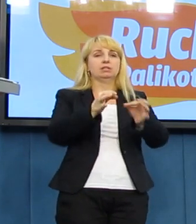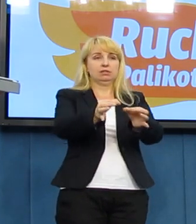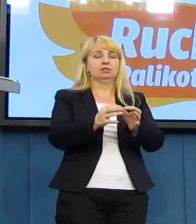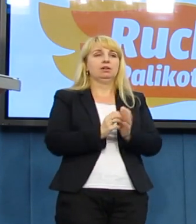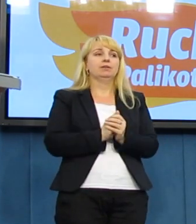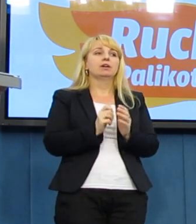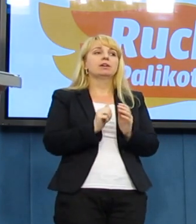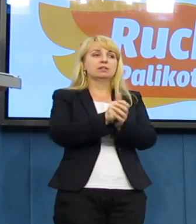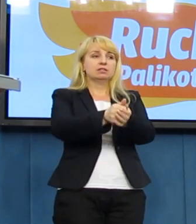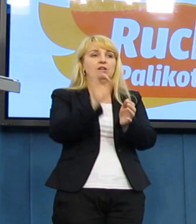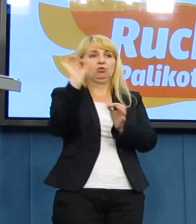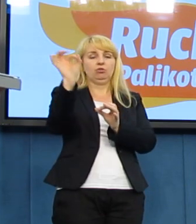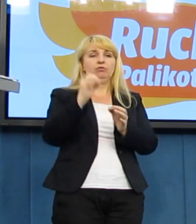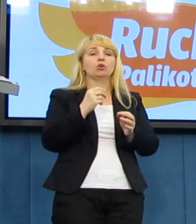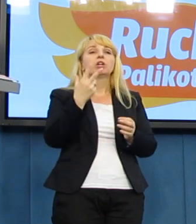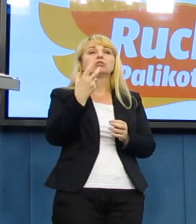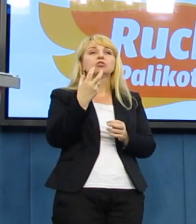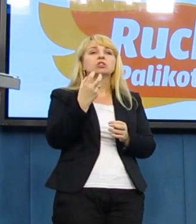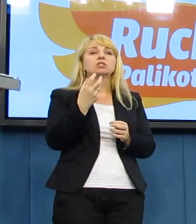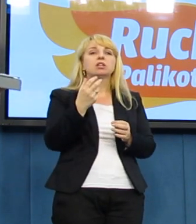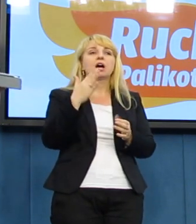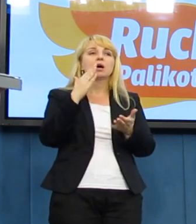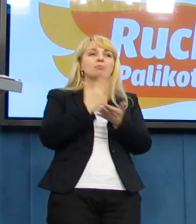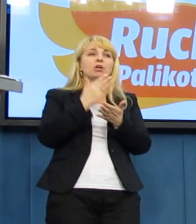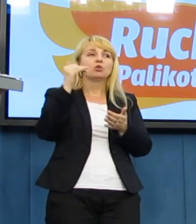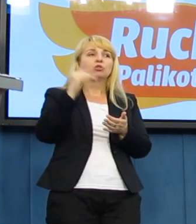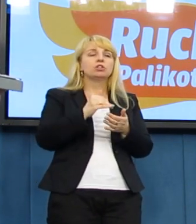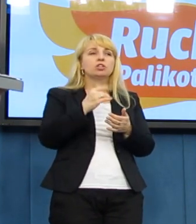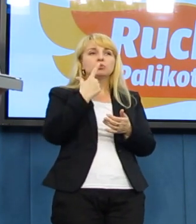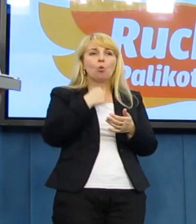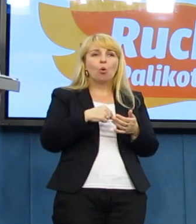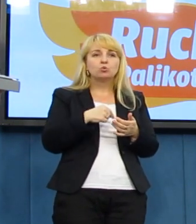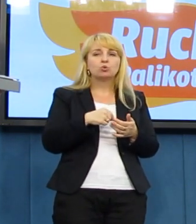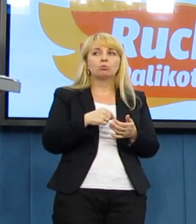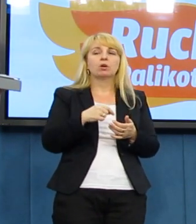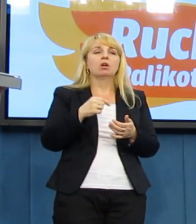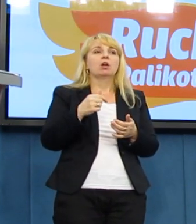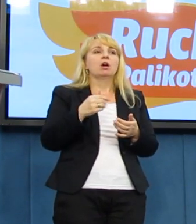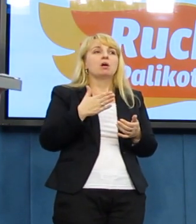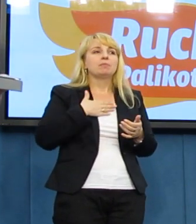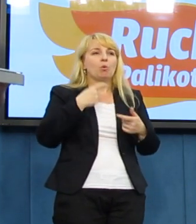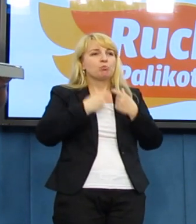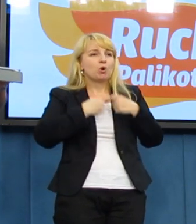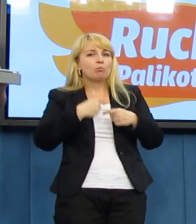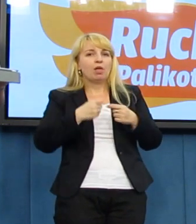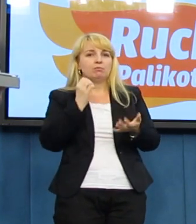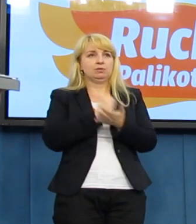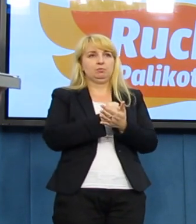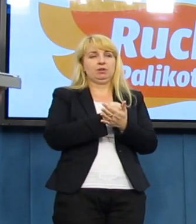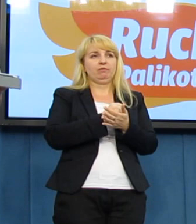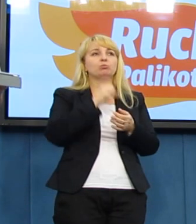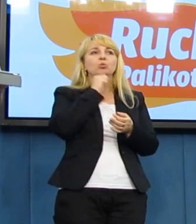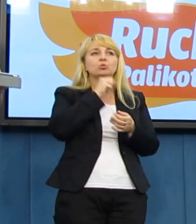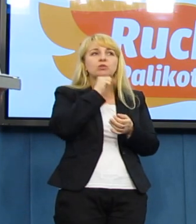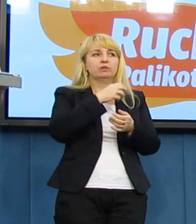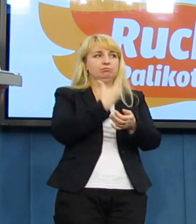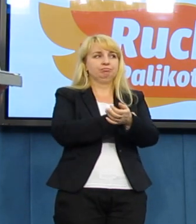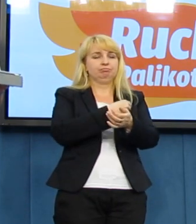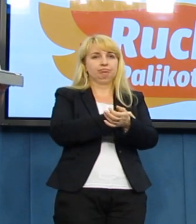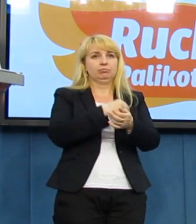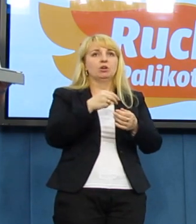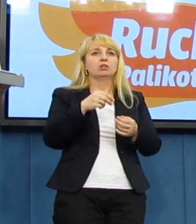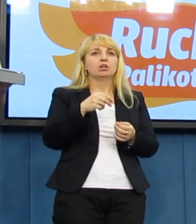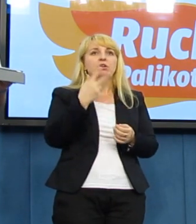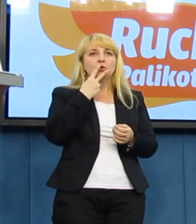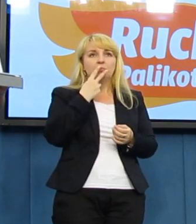tym czasie miało problemy z prawem właśnie ze względu na używanie konopi. I to jest przyznanie się do błędu, za co panu